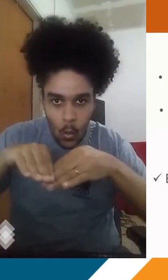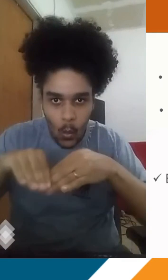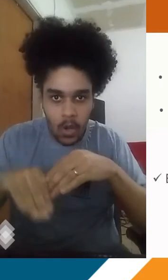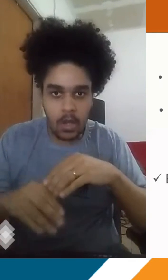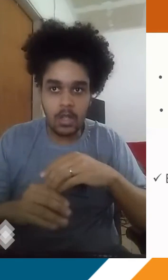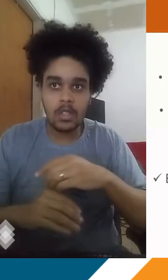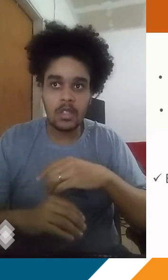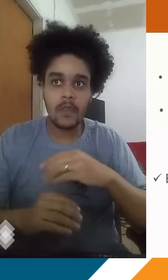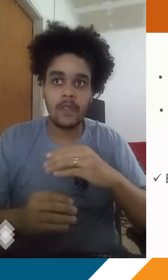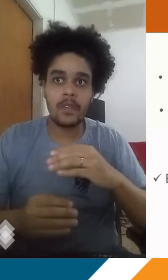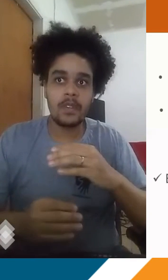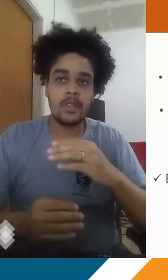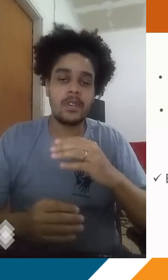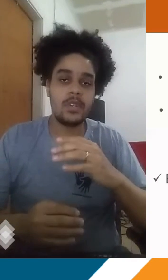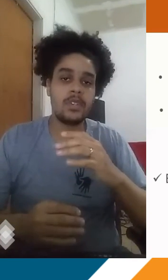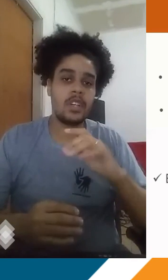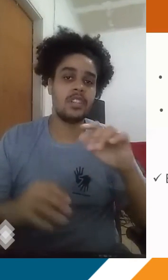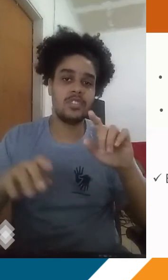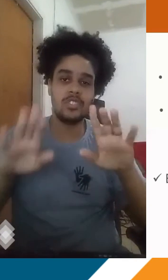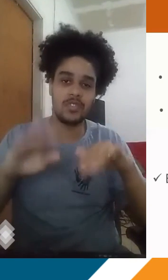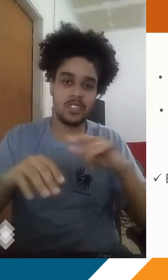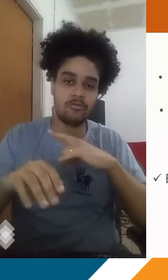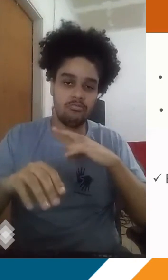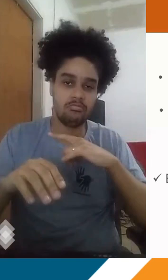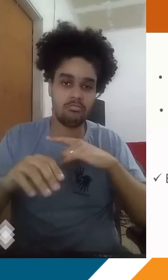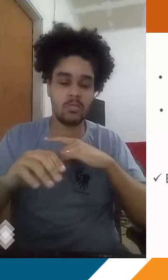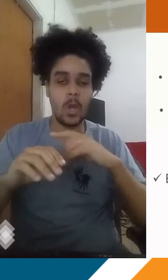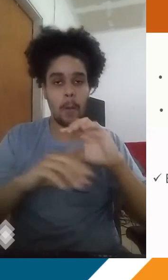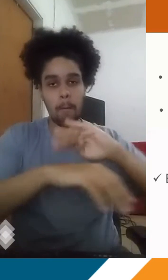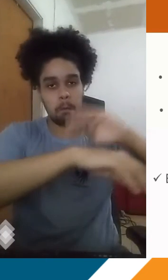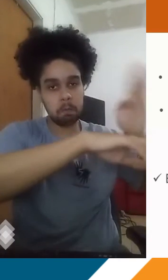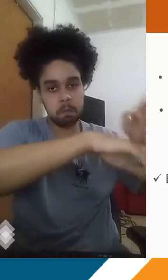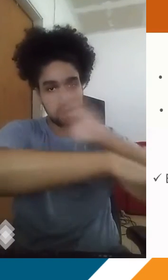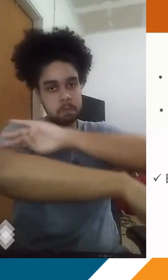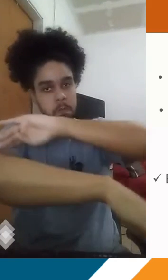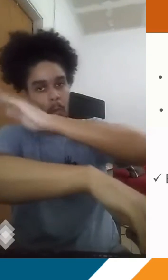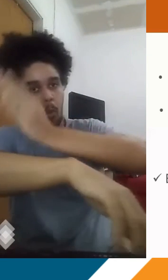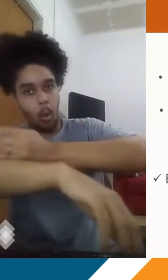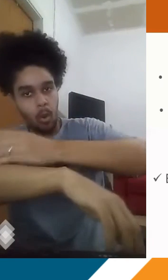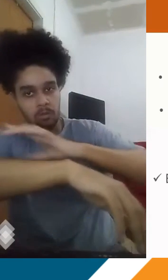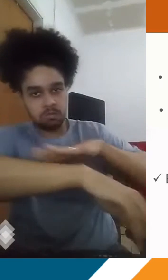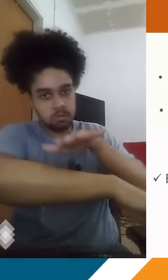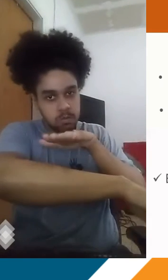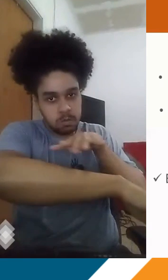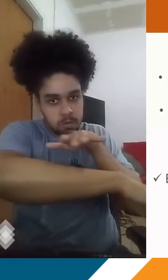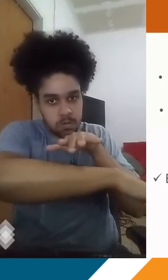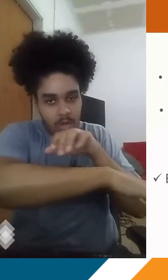paisagens de fundo de vale, ou seja, espaços que são mais rebaixados em relação ao seu entorno, que às vezes tem a presença de